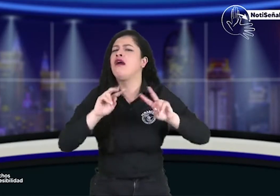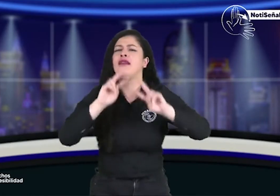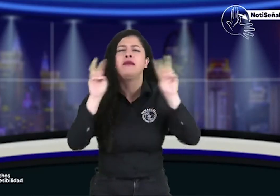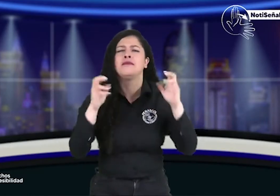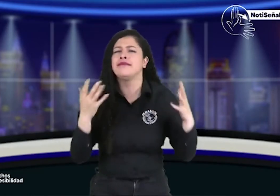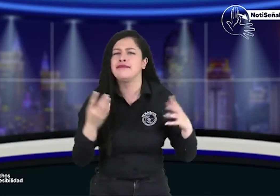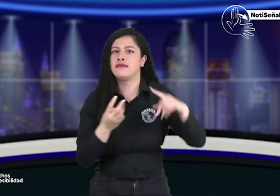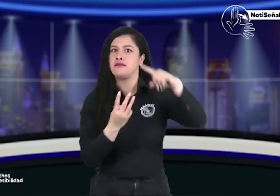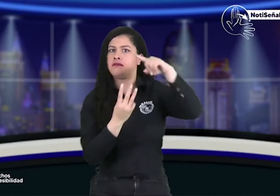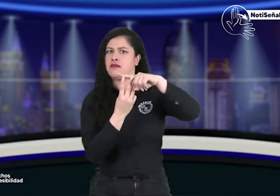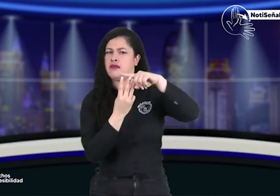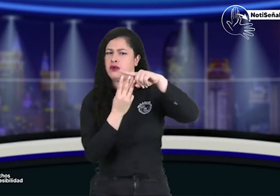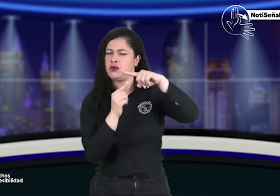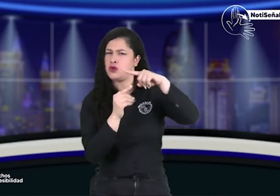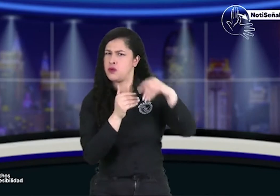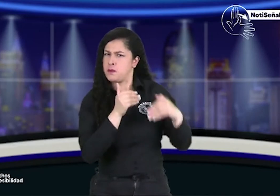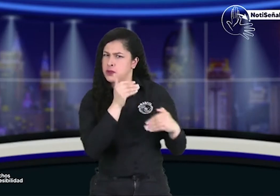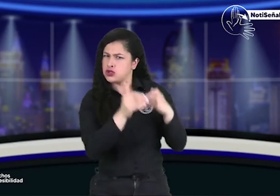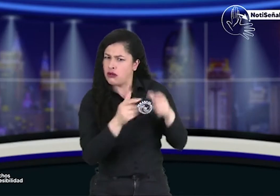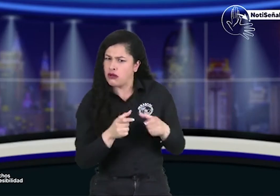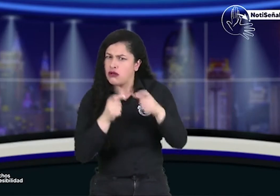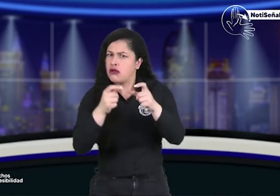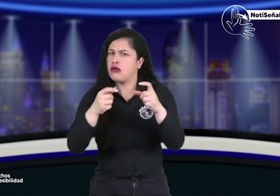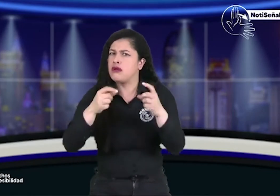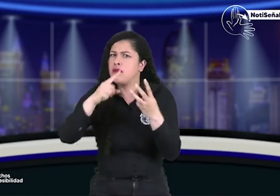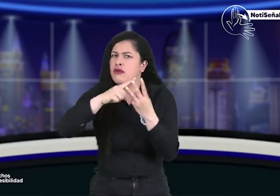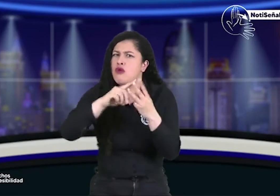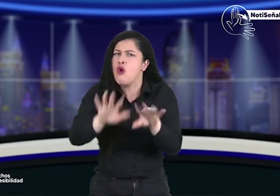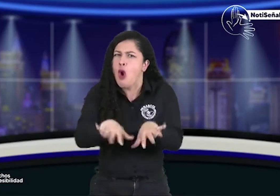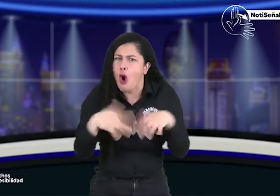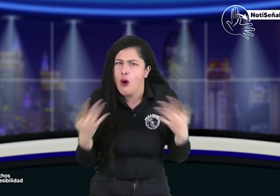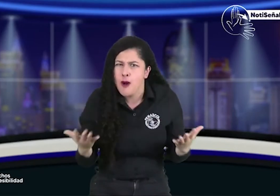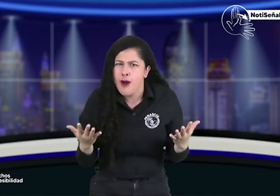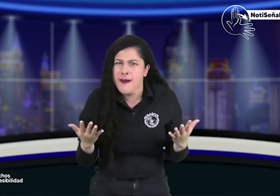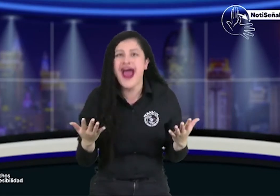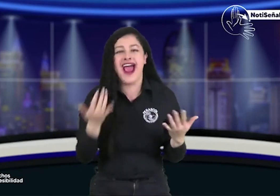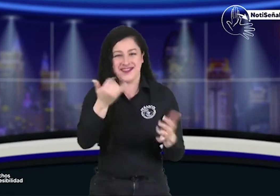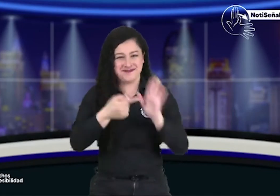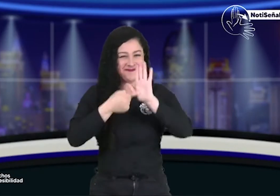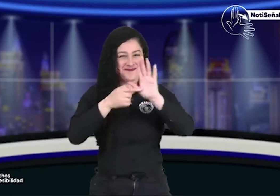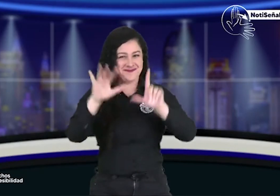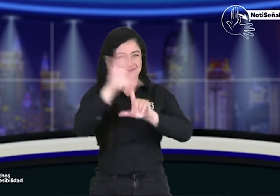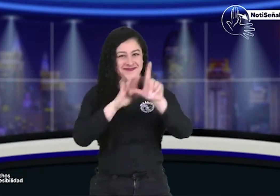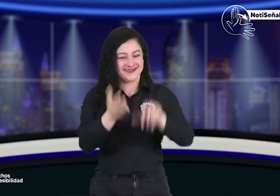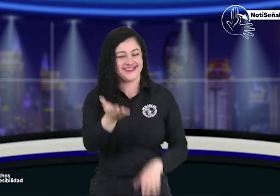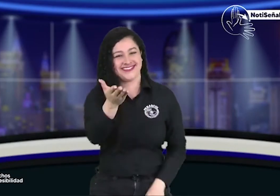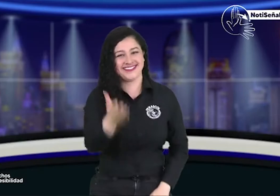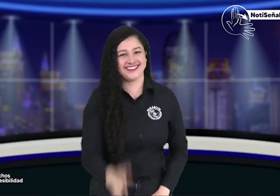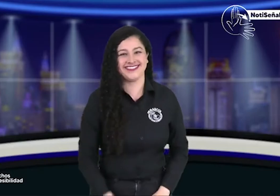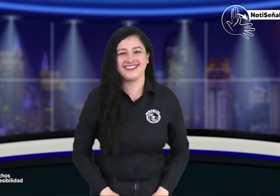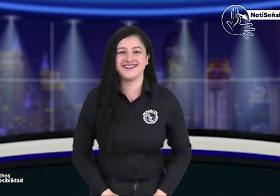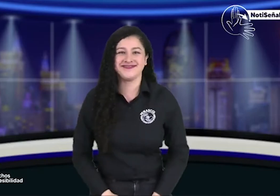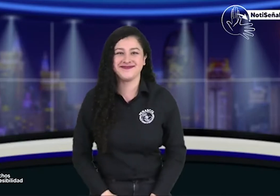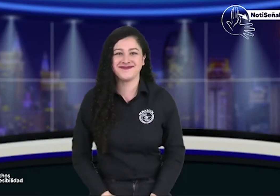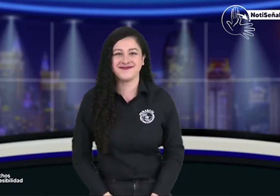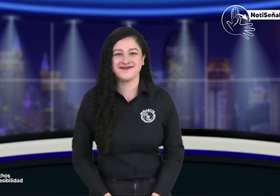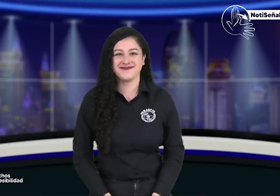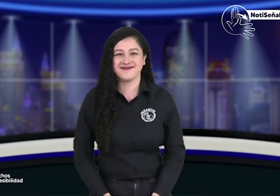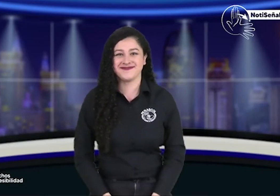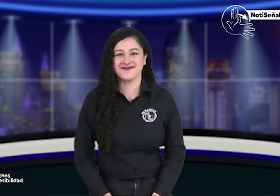primero un video que nos habla sobre la licencia de conducción y el paso a paso para lograrlo aquí está el video adelante